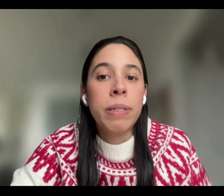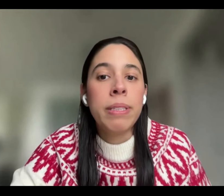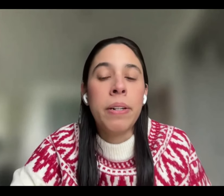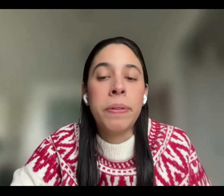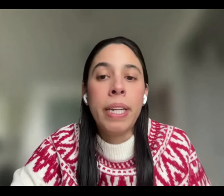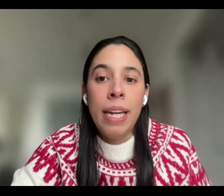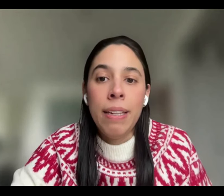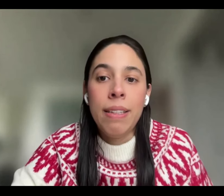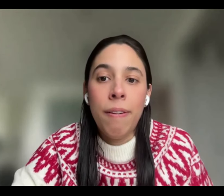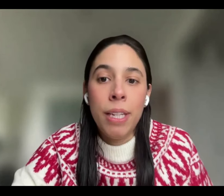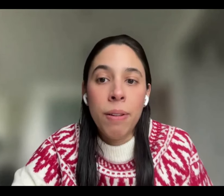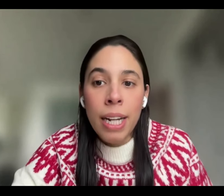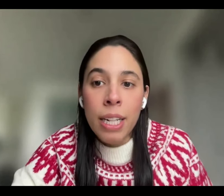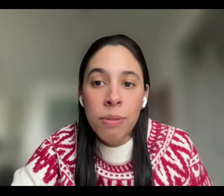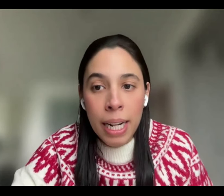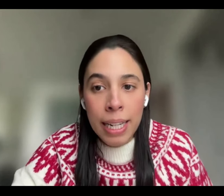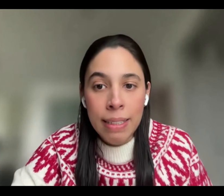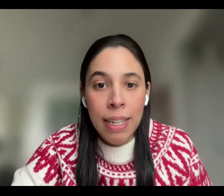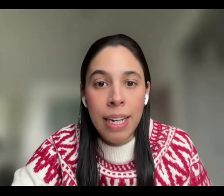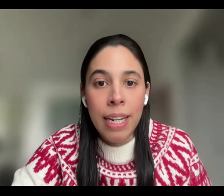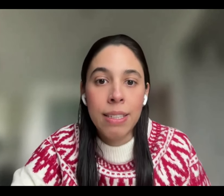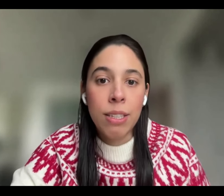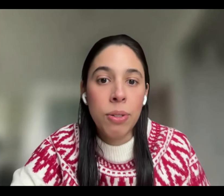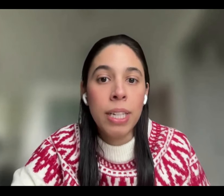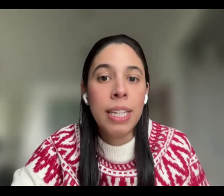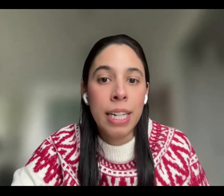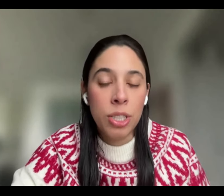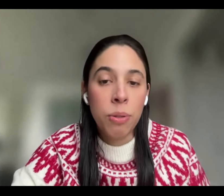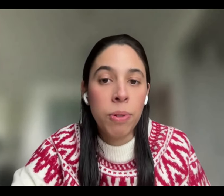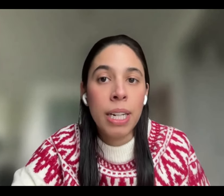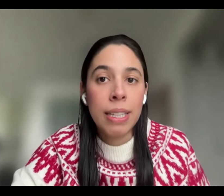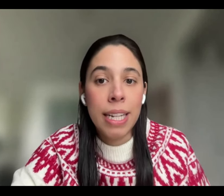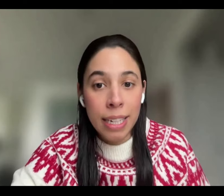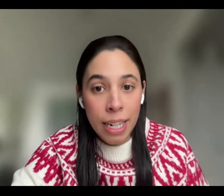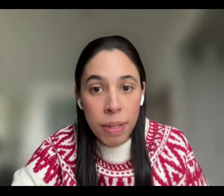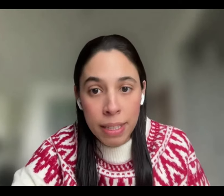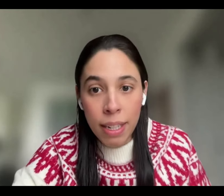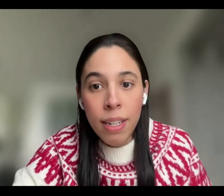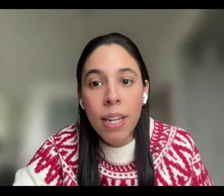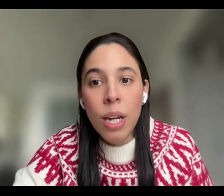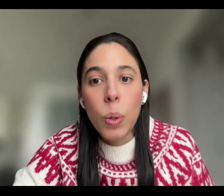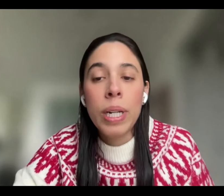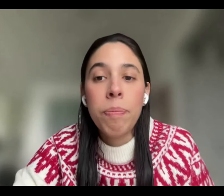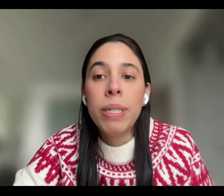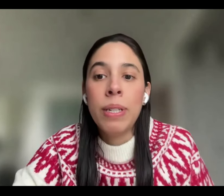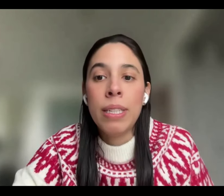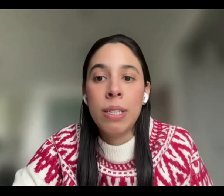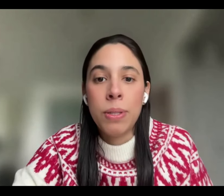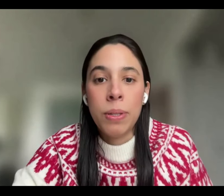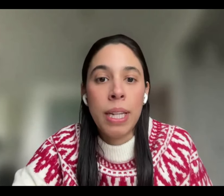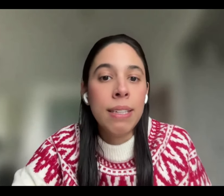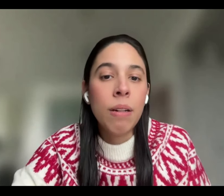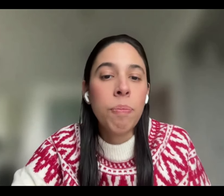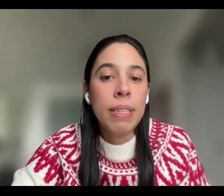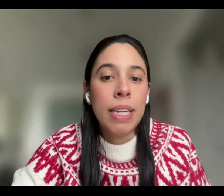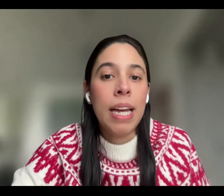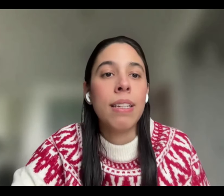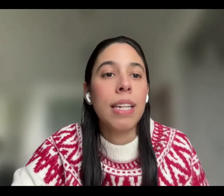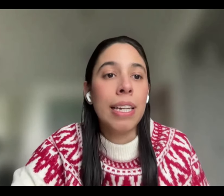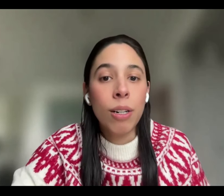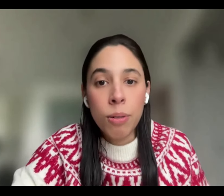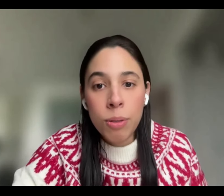Además, argumentaron que, debido a la naturaleza del ejercicio del derecho a morir dignamente, una persona en situación de